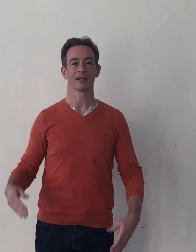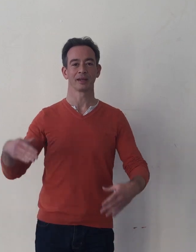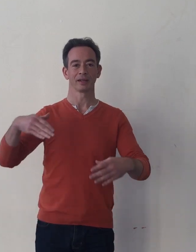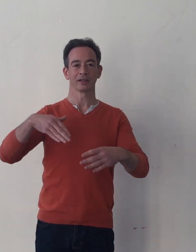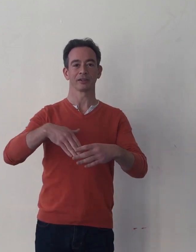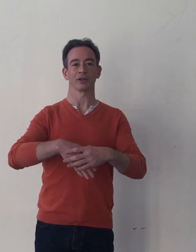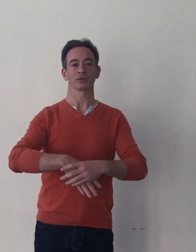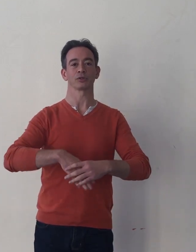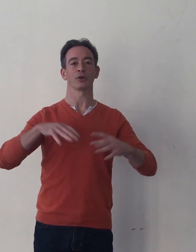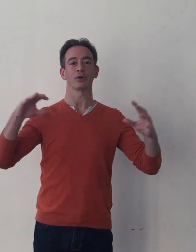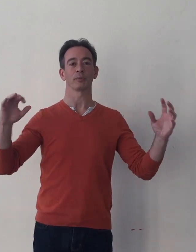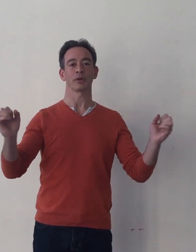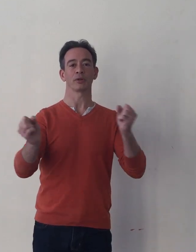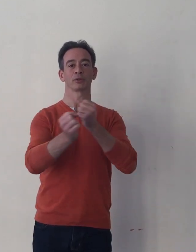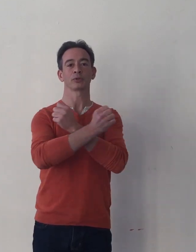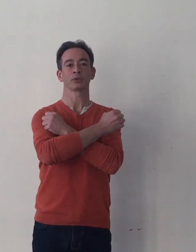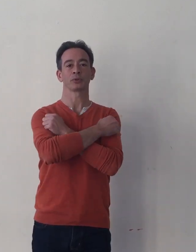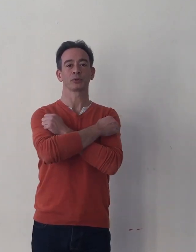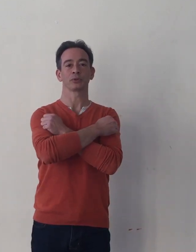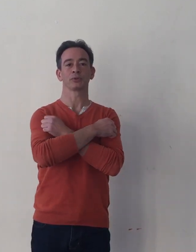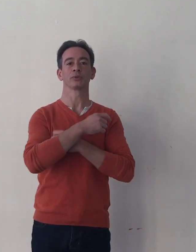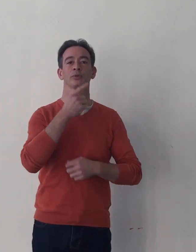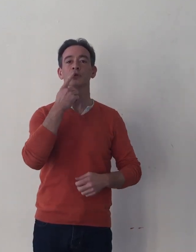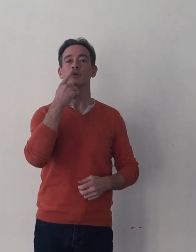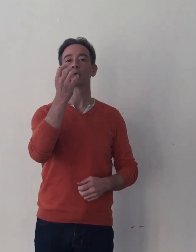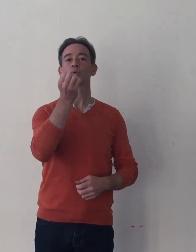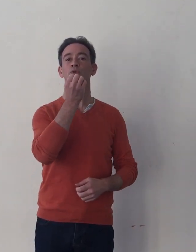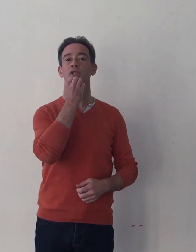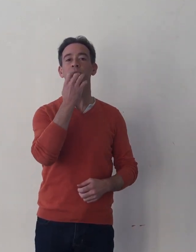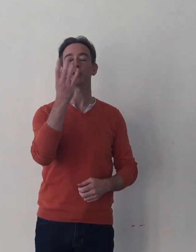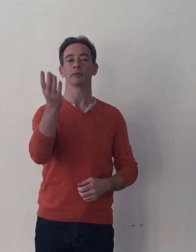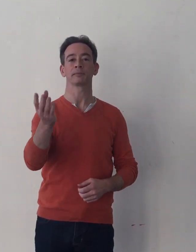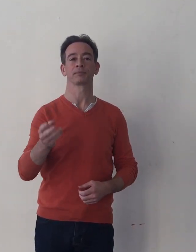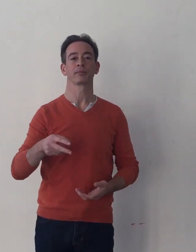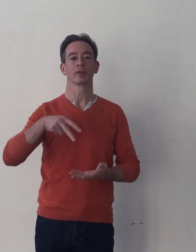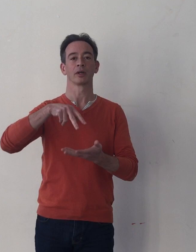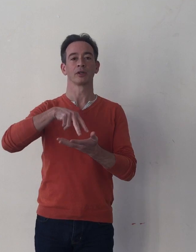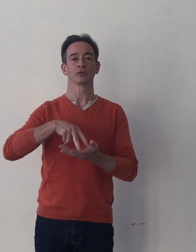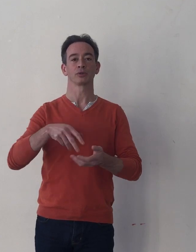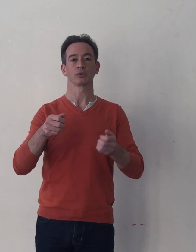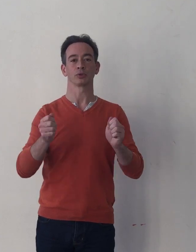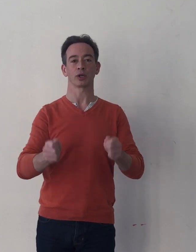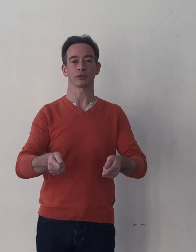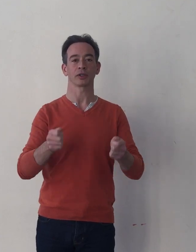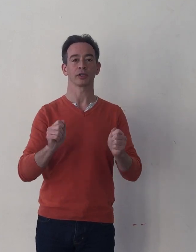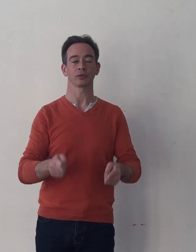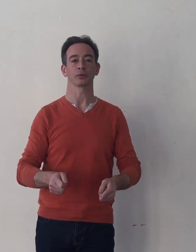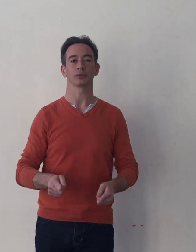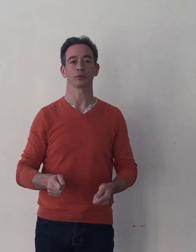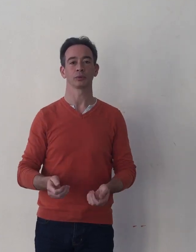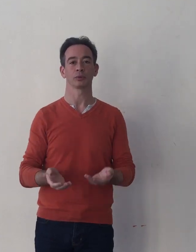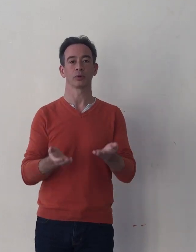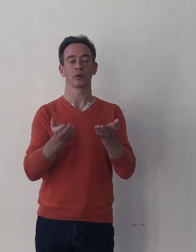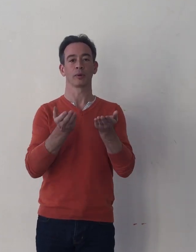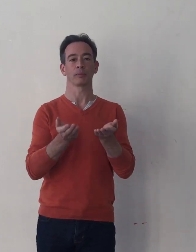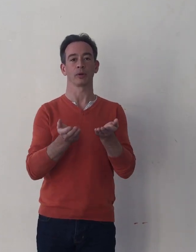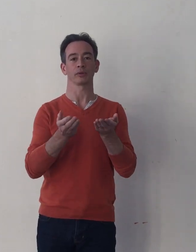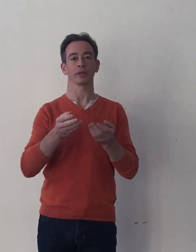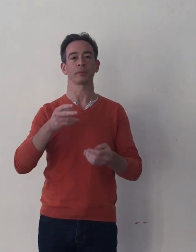Dans son manteau rouge et blanc, sur un traîneau porté